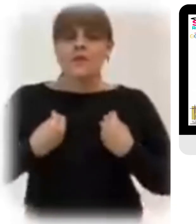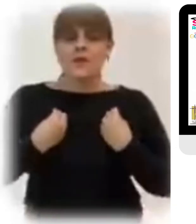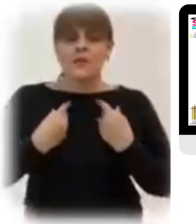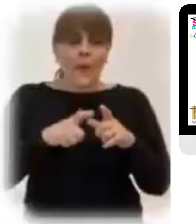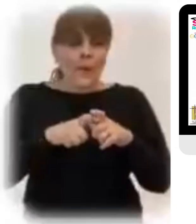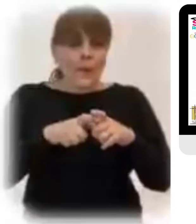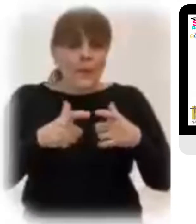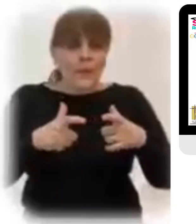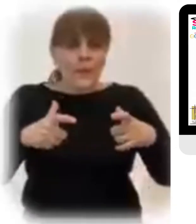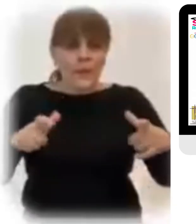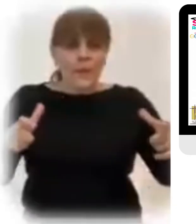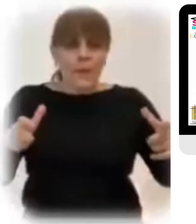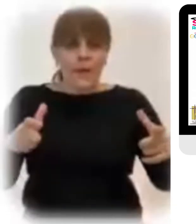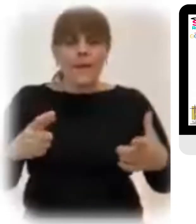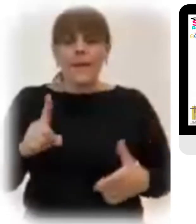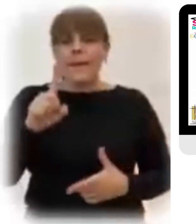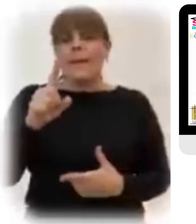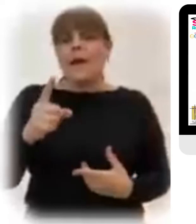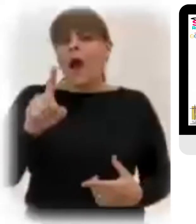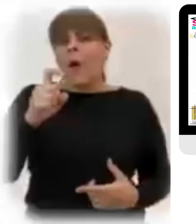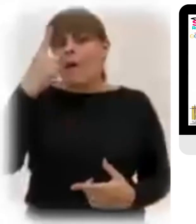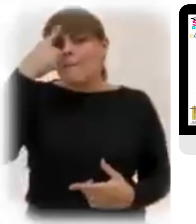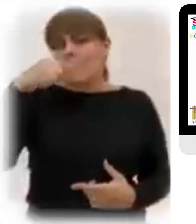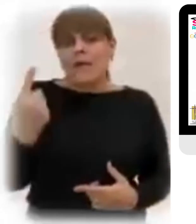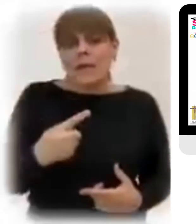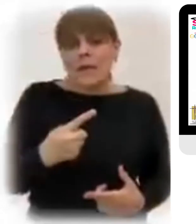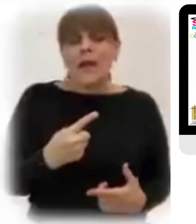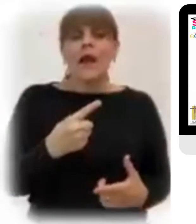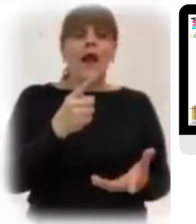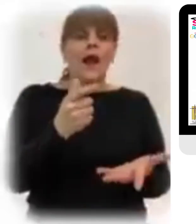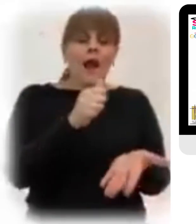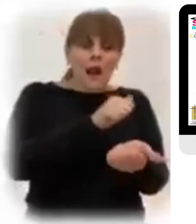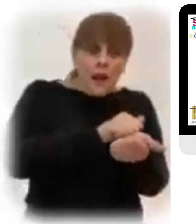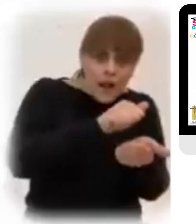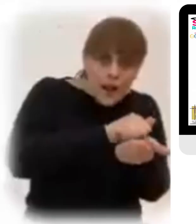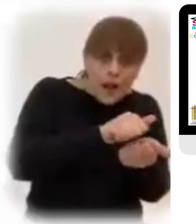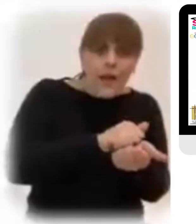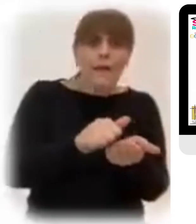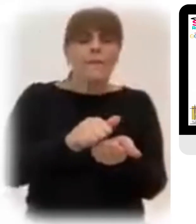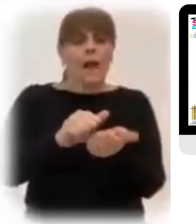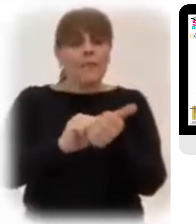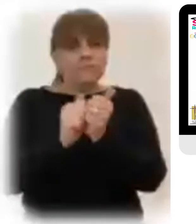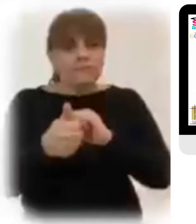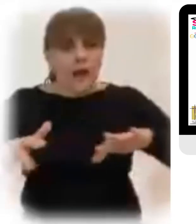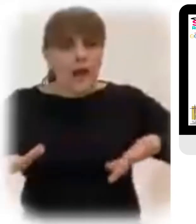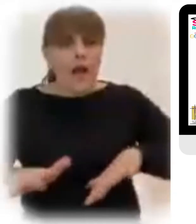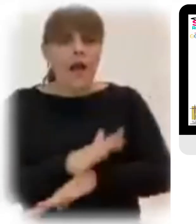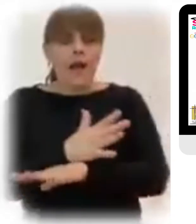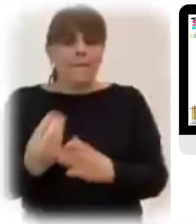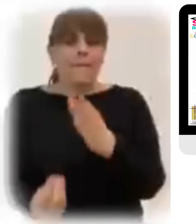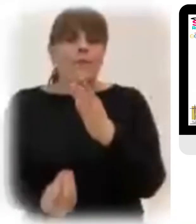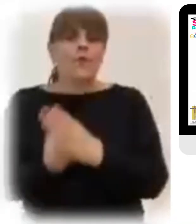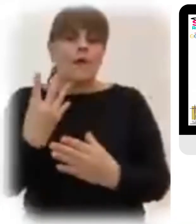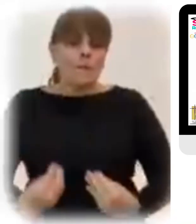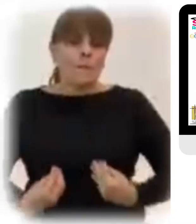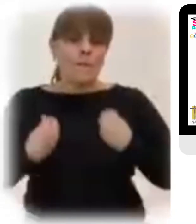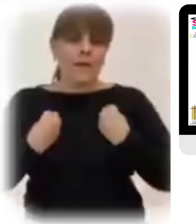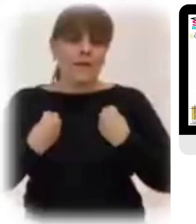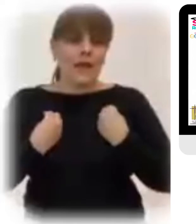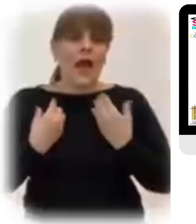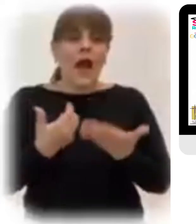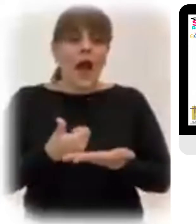fecundidad y vida El agua purifica, lava, vitaliza, fecunda a la nueva humanidad